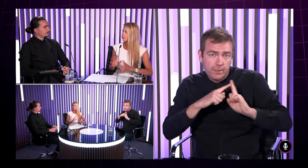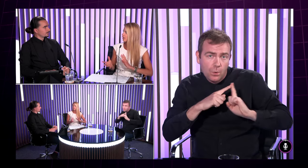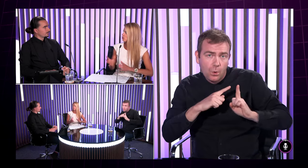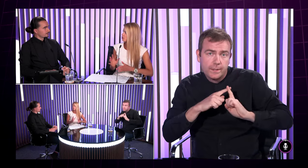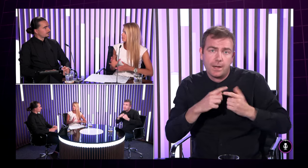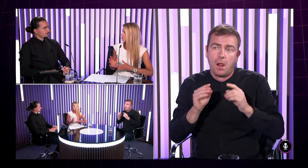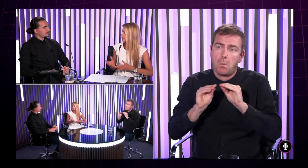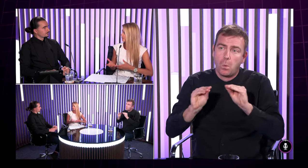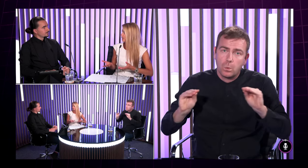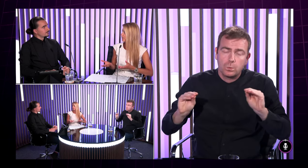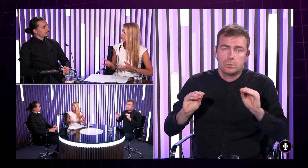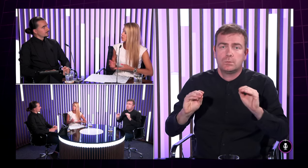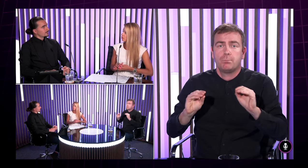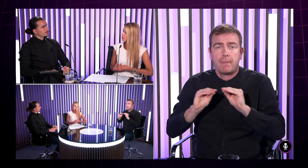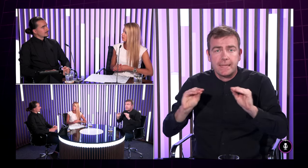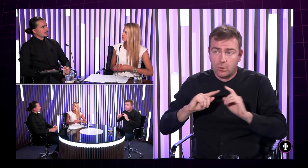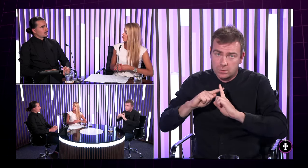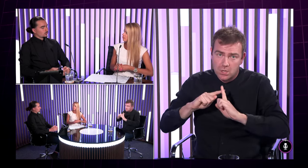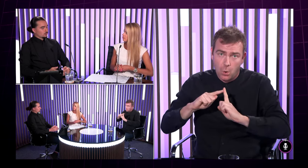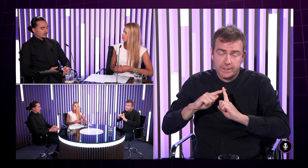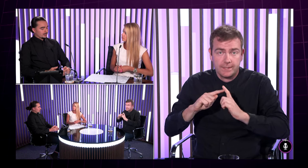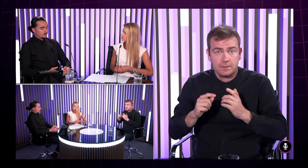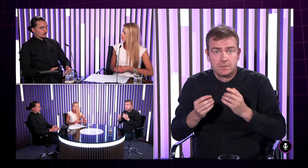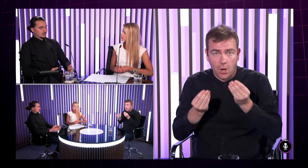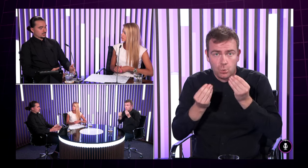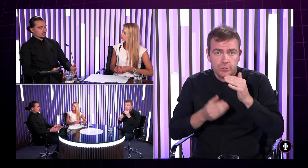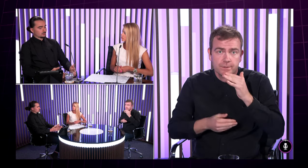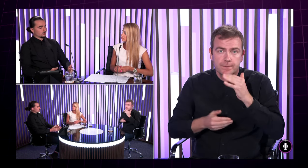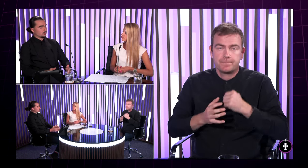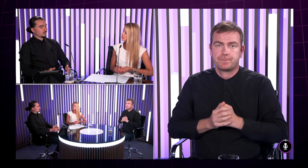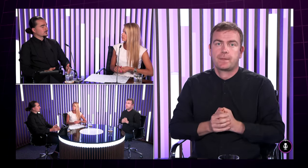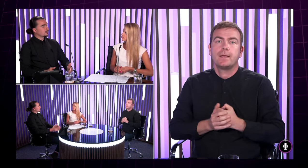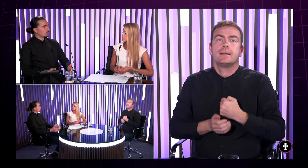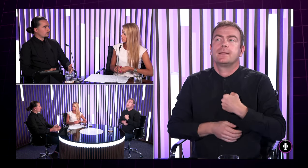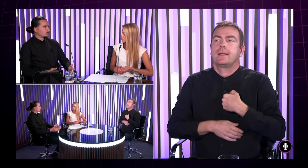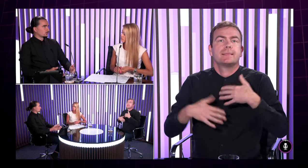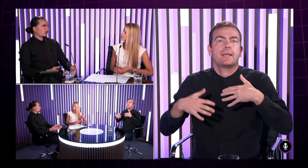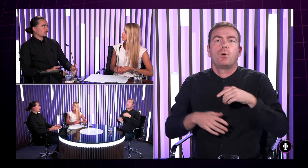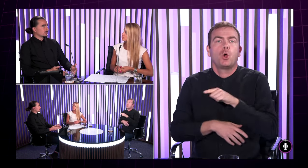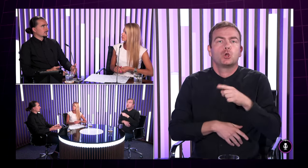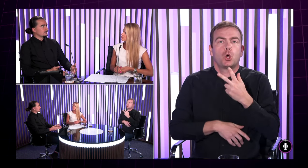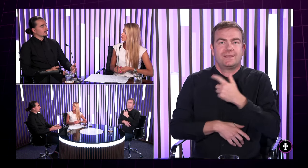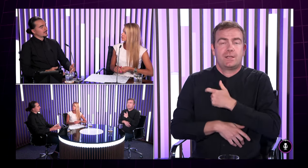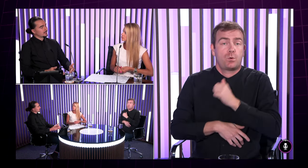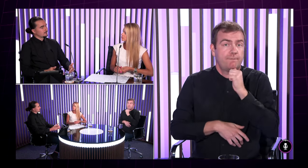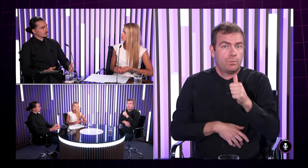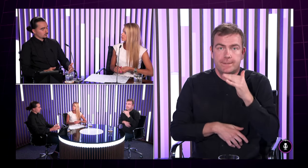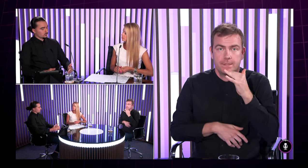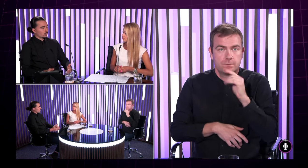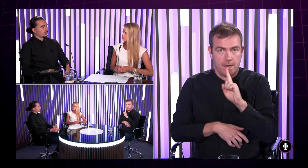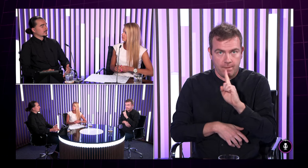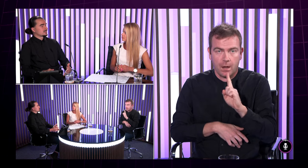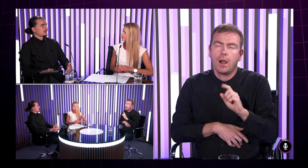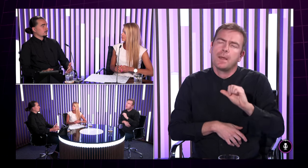nejaké slovné hračky prípadne nejaké iné problémy Jasné Ono to nebolo teraz tak že ja som do troch rokov nerozprával vôbec skôr to bolo len teraz že tým primárnym